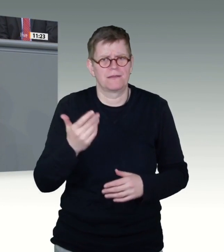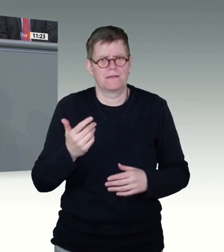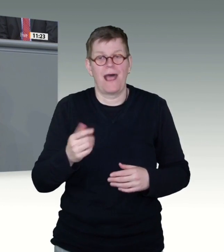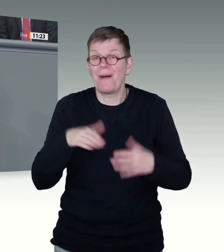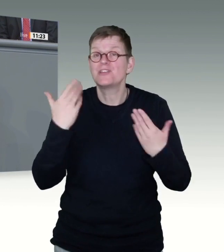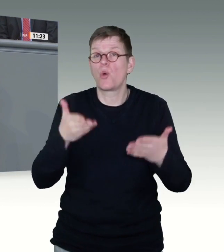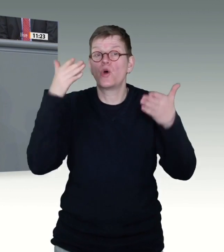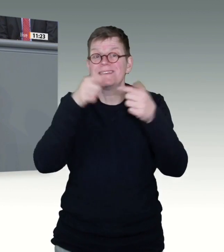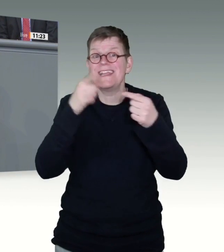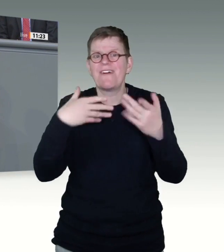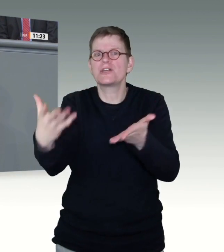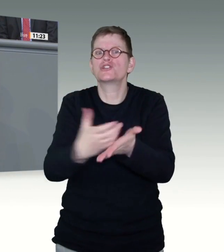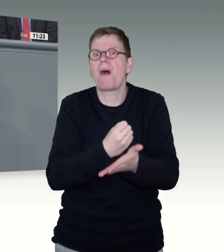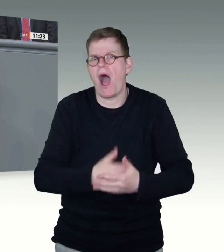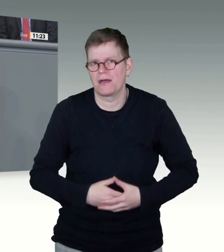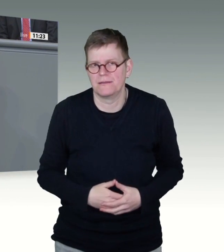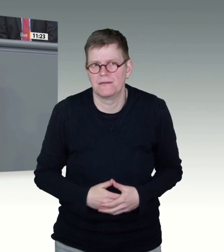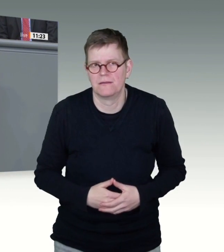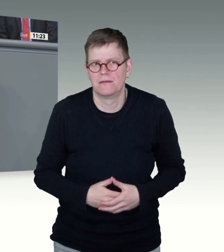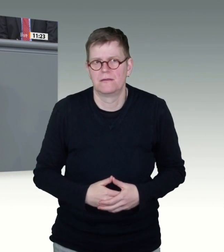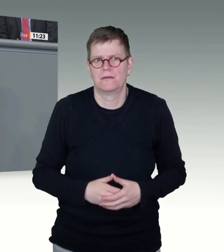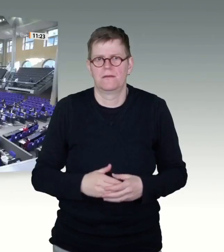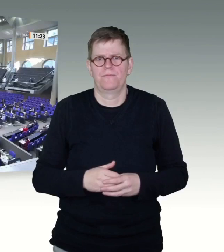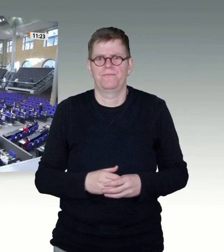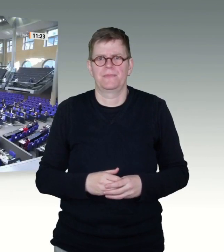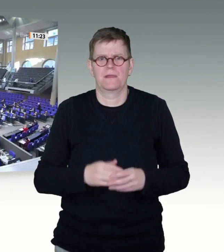Jetzt habe ich hier nicht Lieblingskollegen gesagt. Ah, jetzt keine Psychoprobleme. So, jetzt.